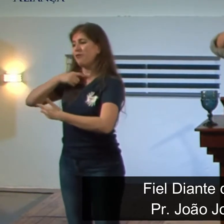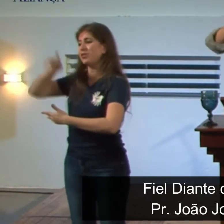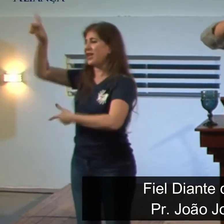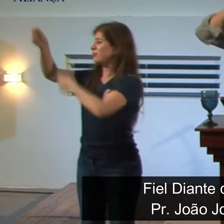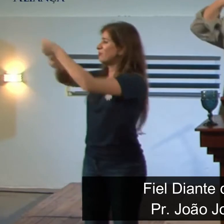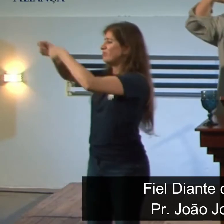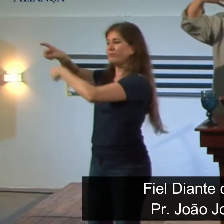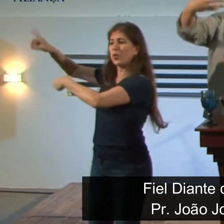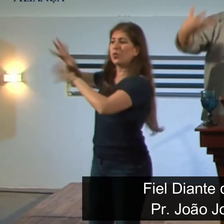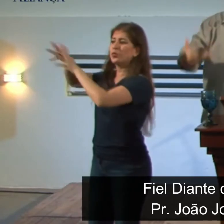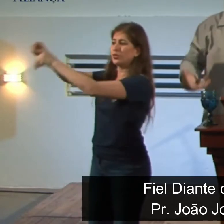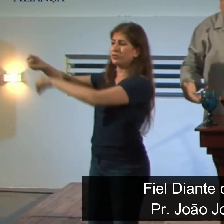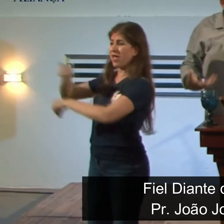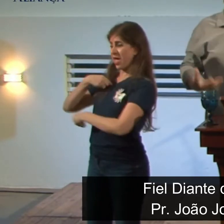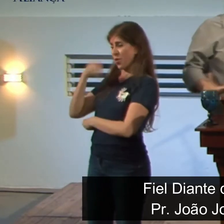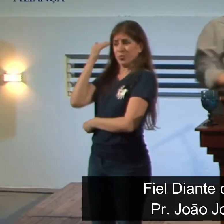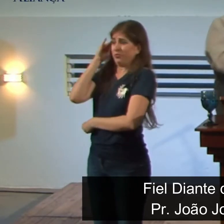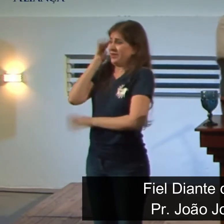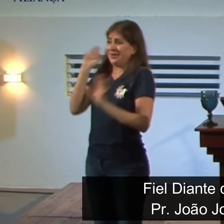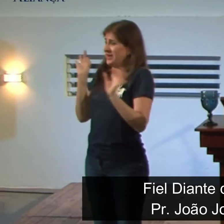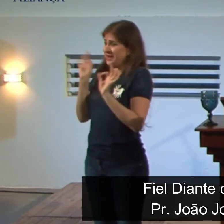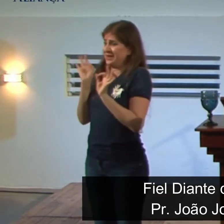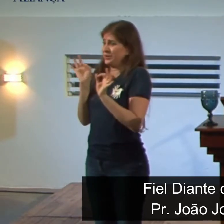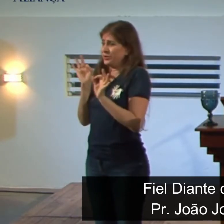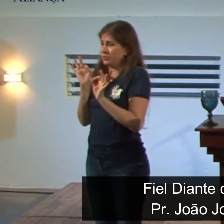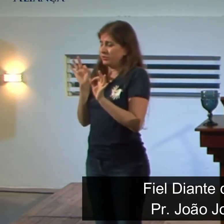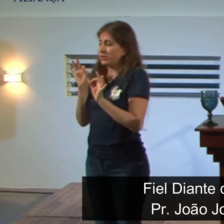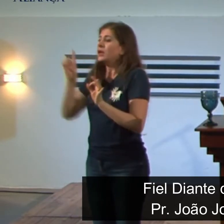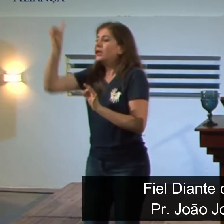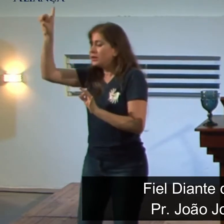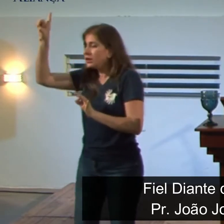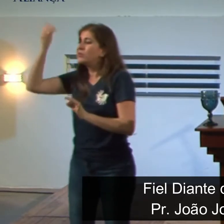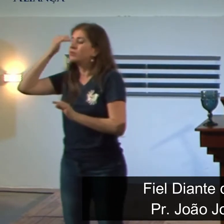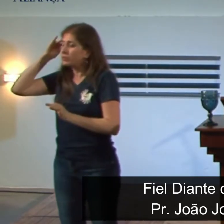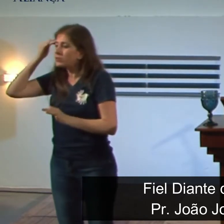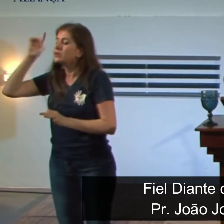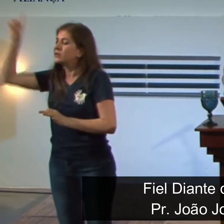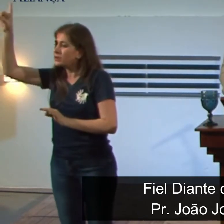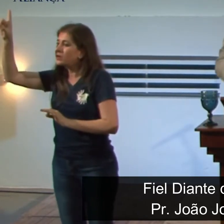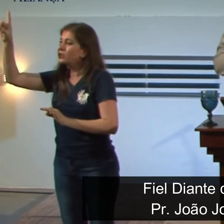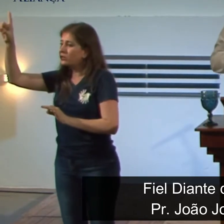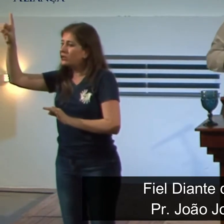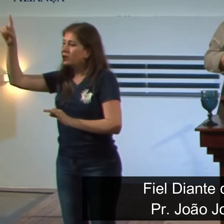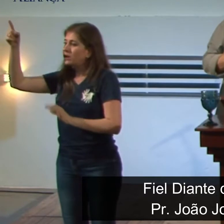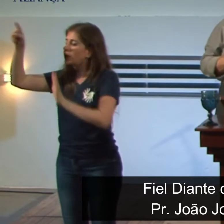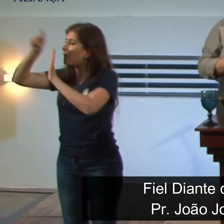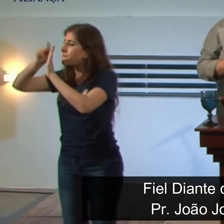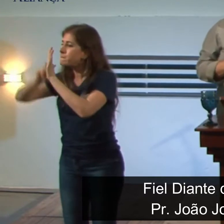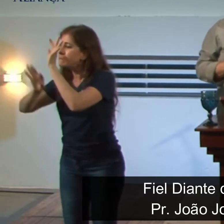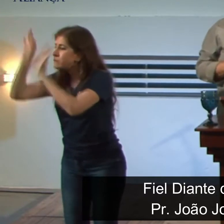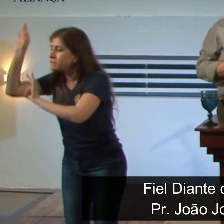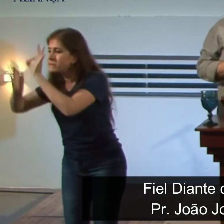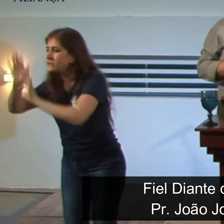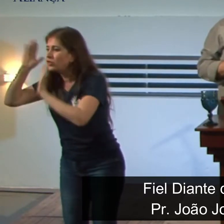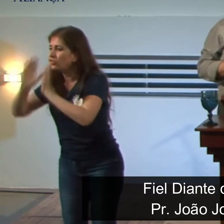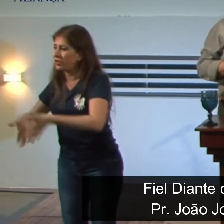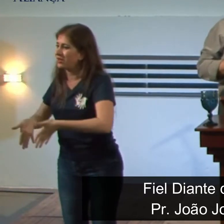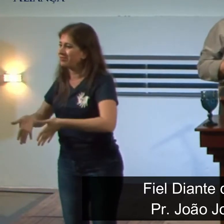O fato de eu não entender, não quer dizer que não tem um propósito. Mas, irmãos,